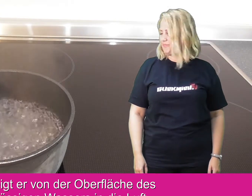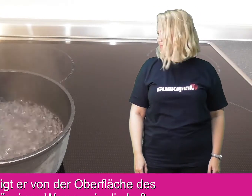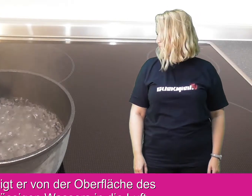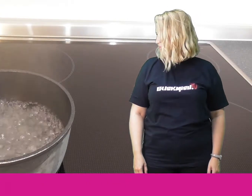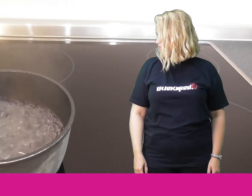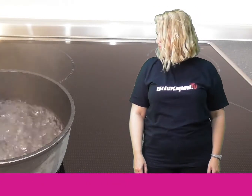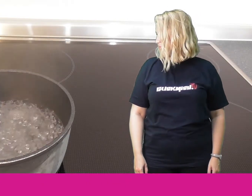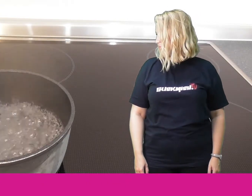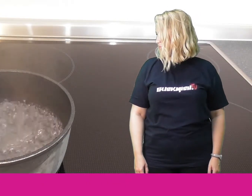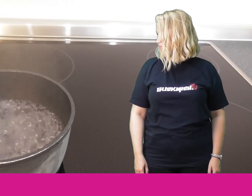Luft.